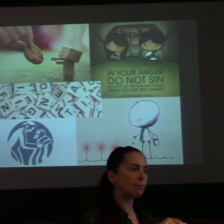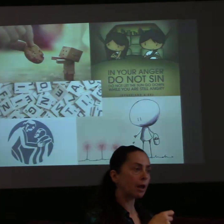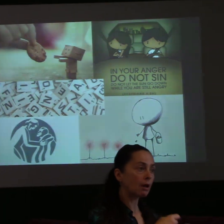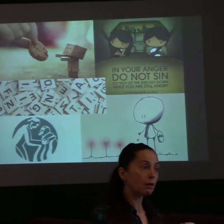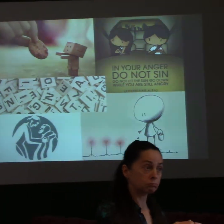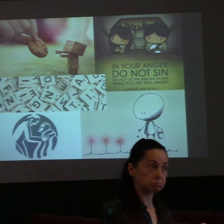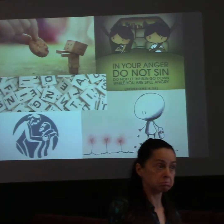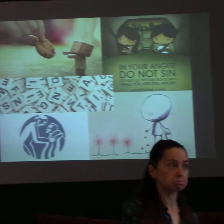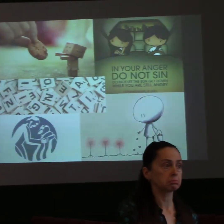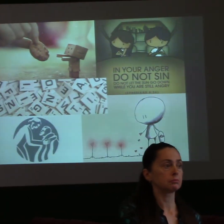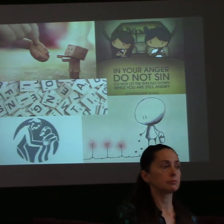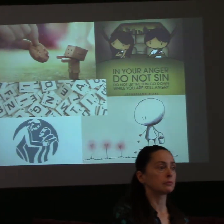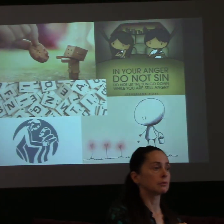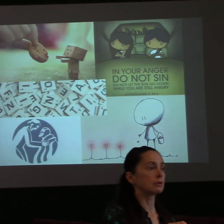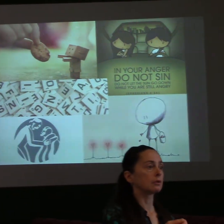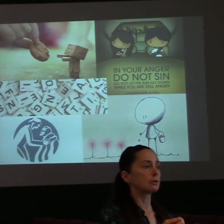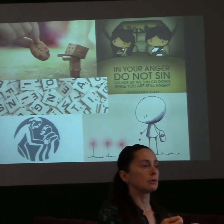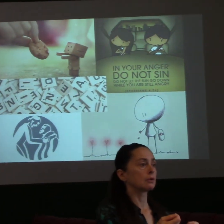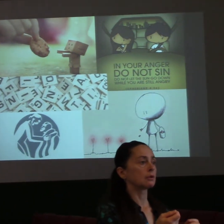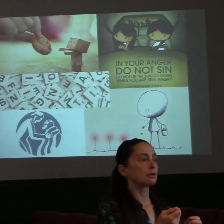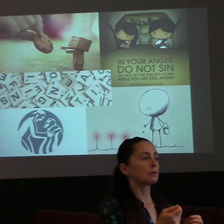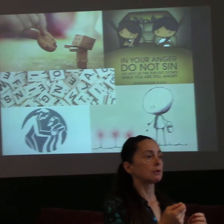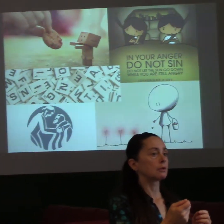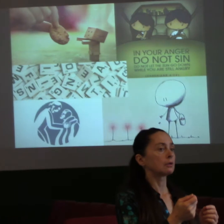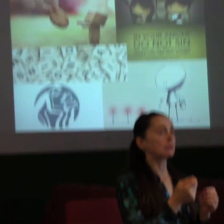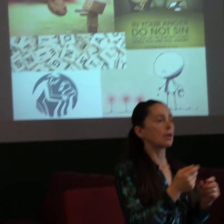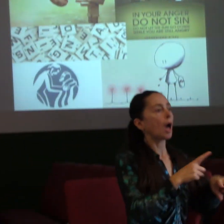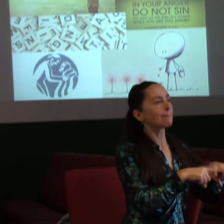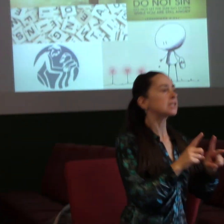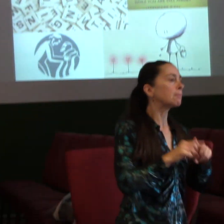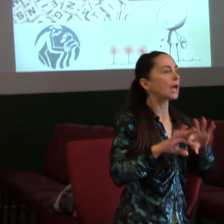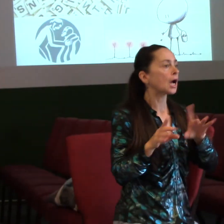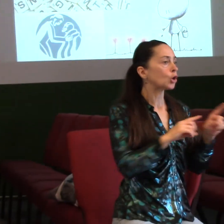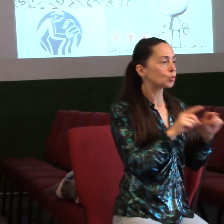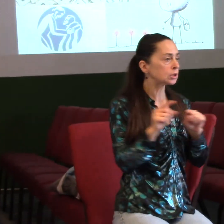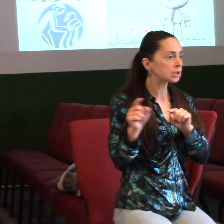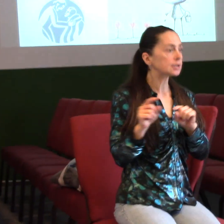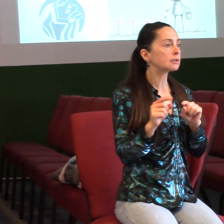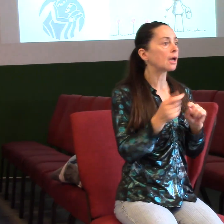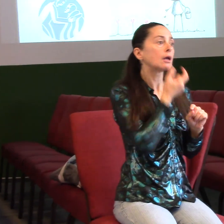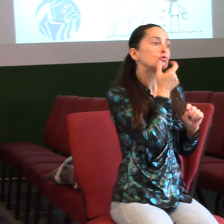písmenka rozházané, slova, to znamená, aby naše slova byla slova milosti vůči druhým adem.